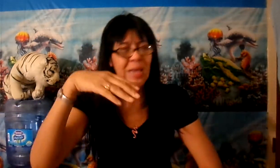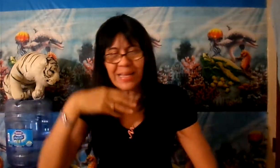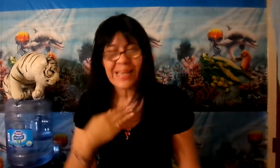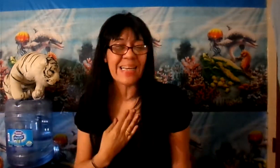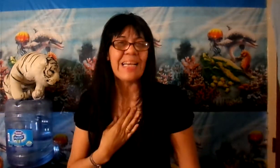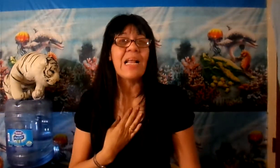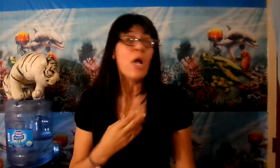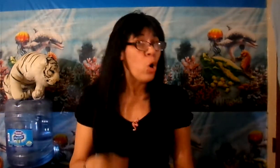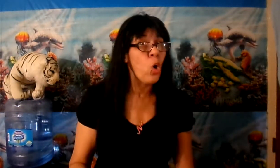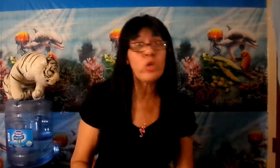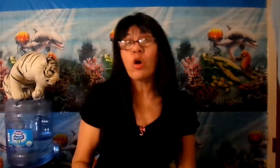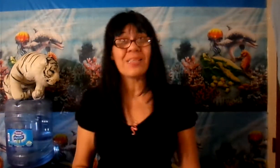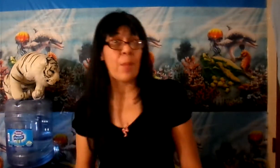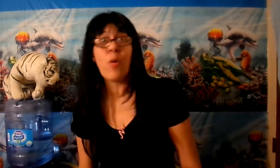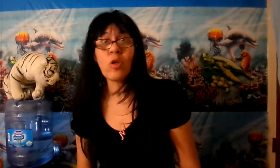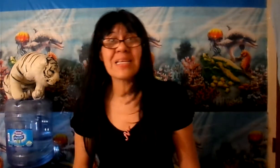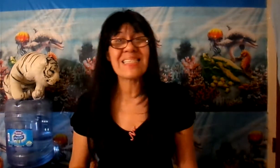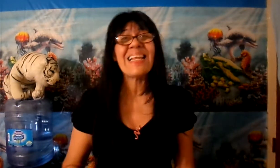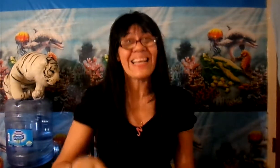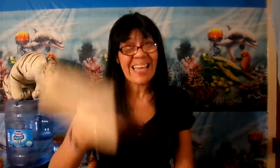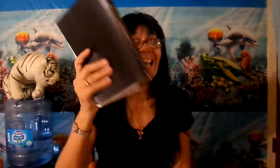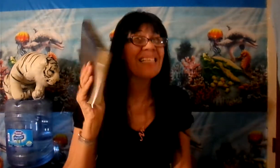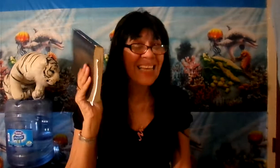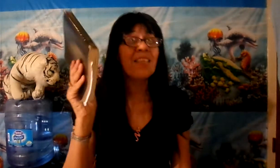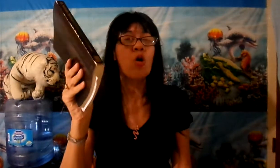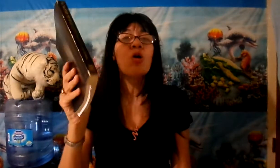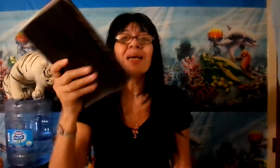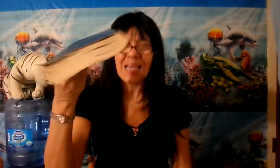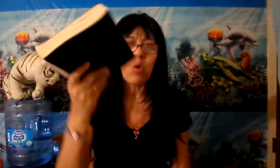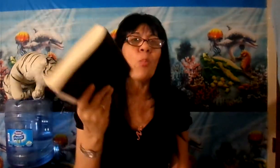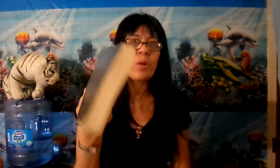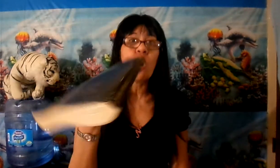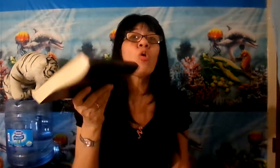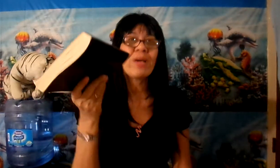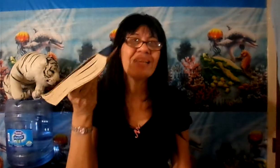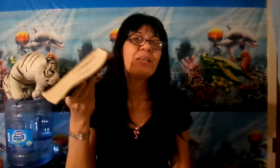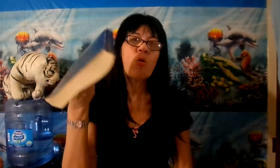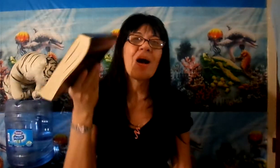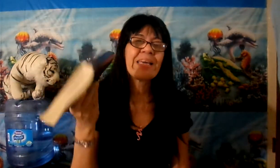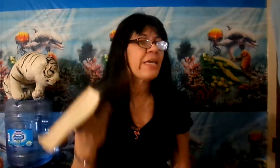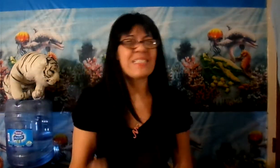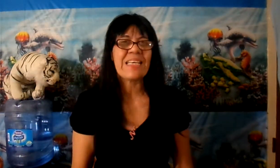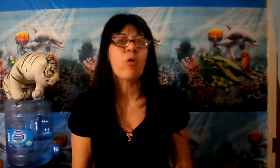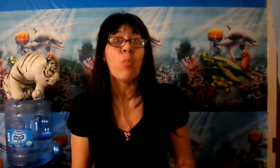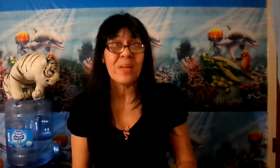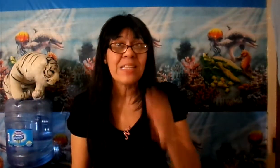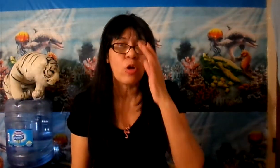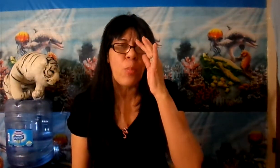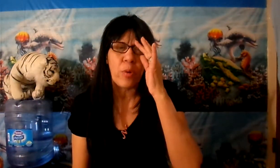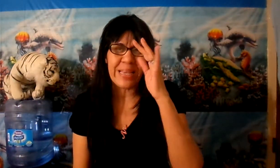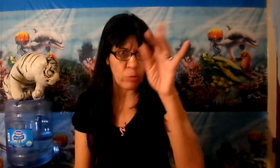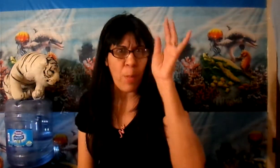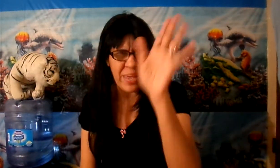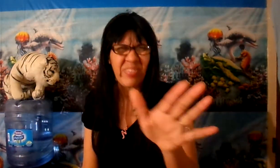dejas de creer. Lo único que te puedo decir es que ese Dios cumplió lo que Él dijo aquí y sigue cumpliéndolo porque no es mentira.